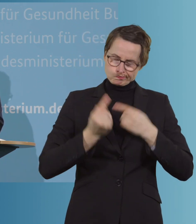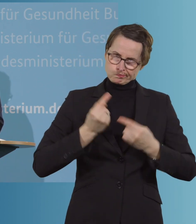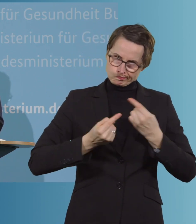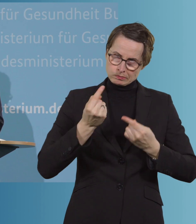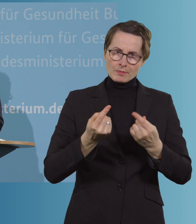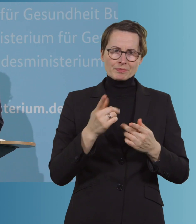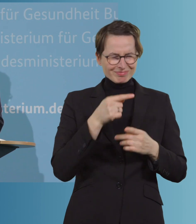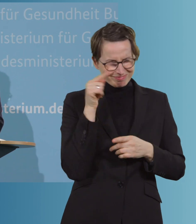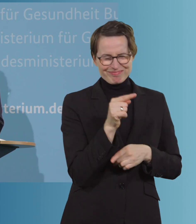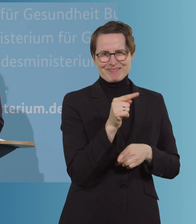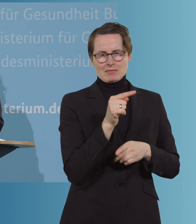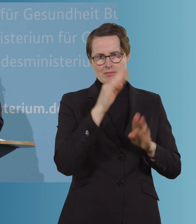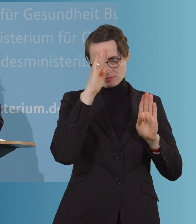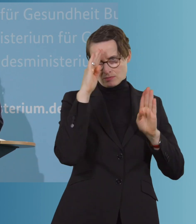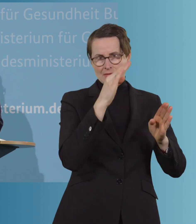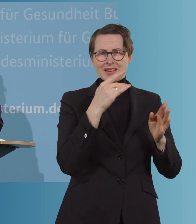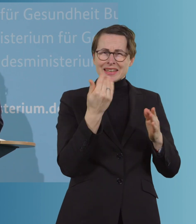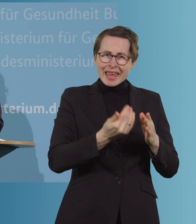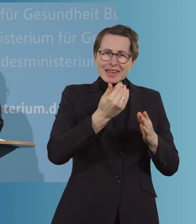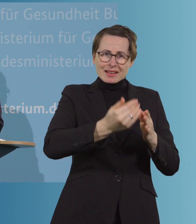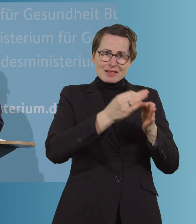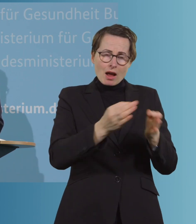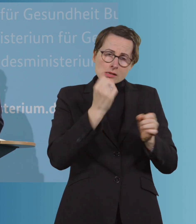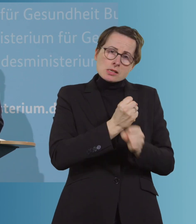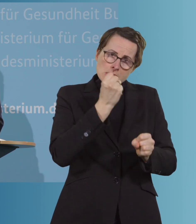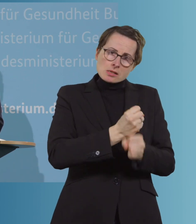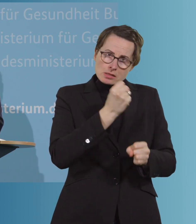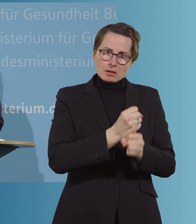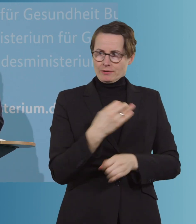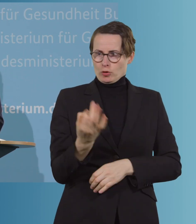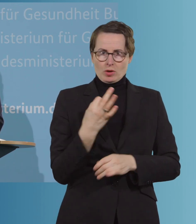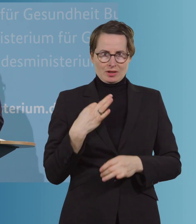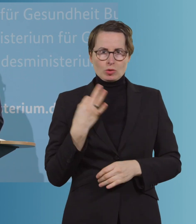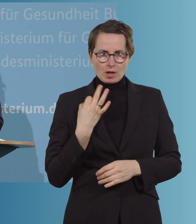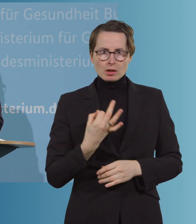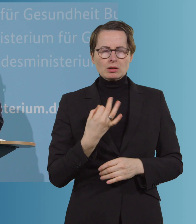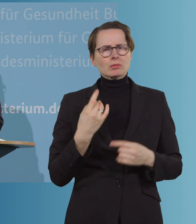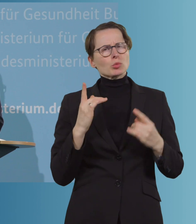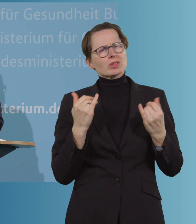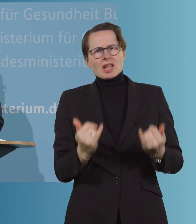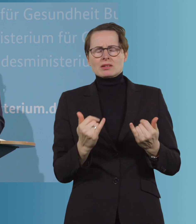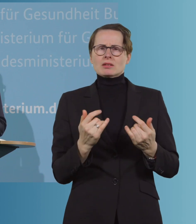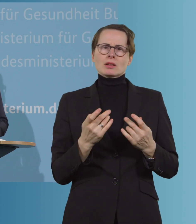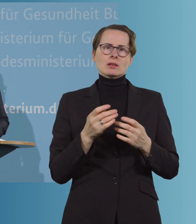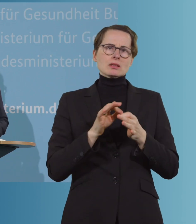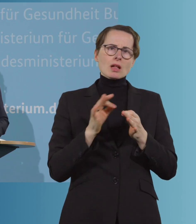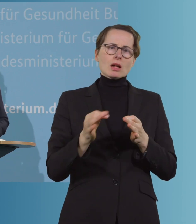allem denen, die dort jeden Tag für unsere Gesundheit arbeiten, schuldig, dass wir das jetzt in einer Art und Weise machen, die diesen Erfolg dann auch